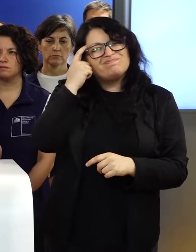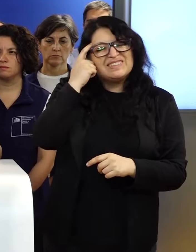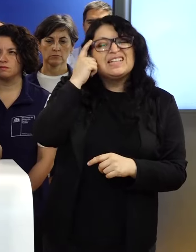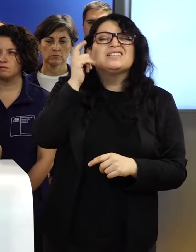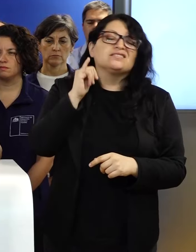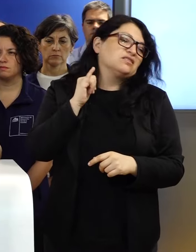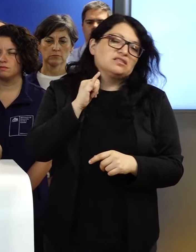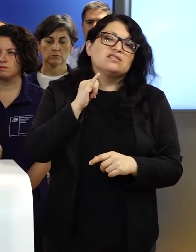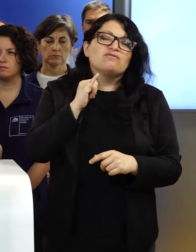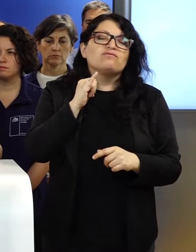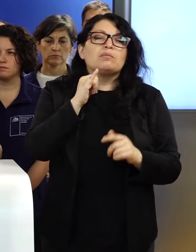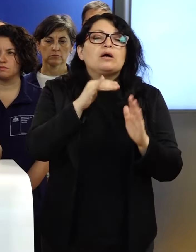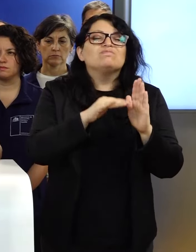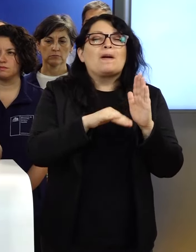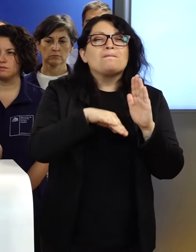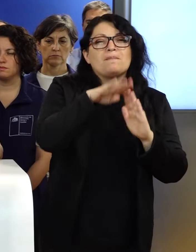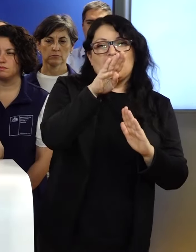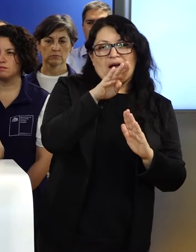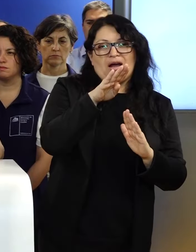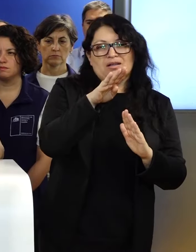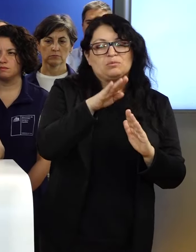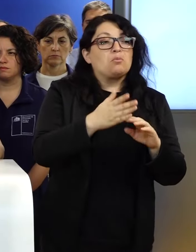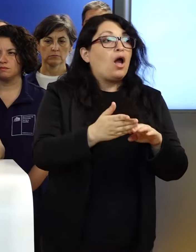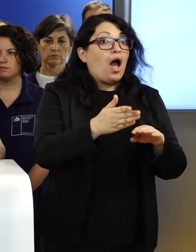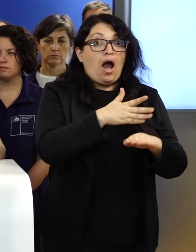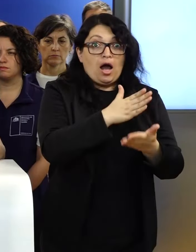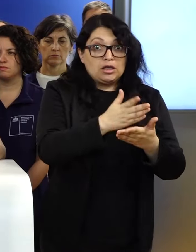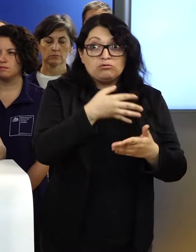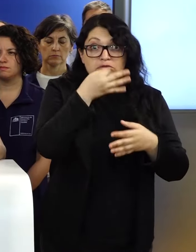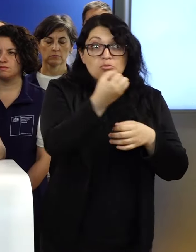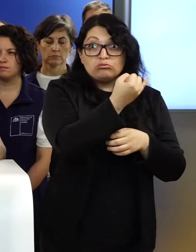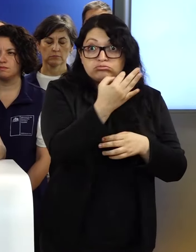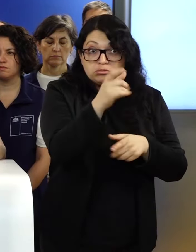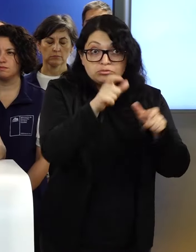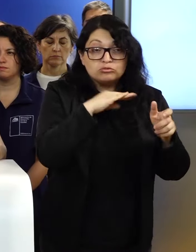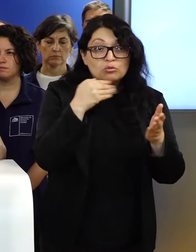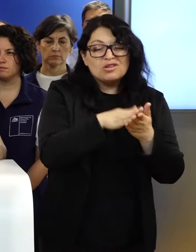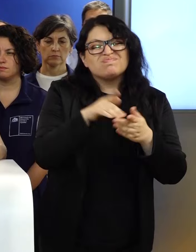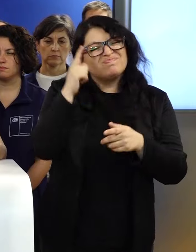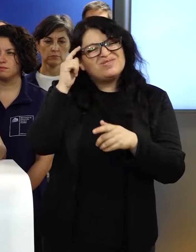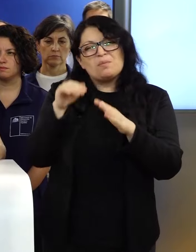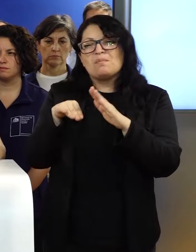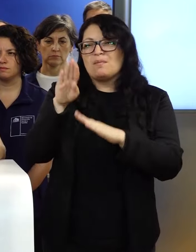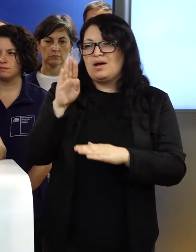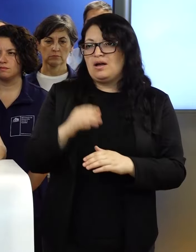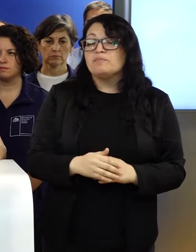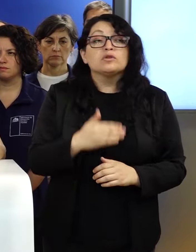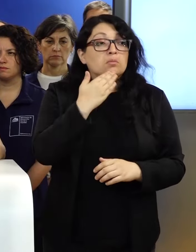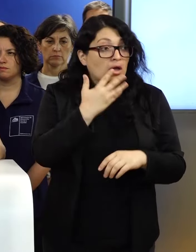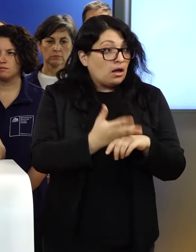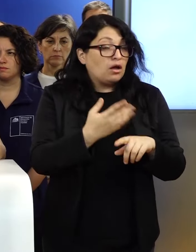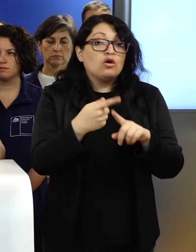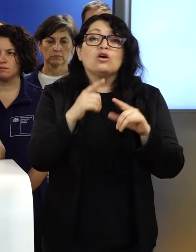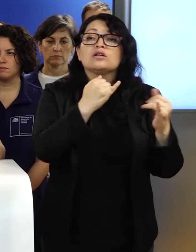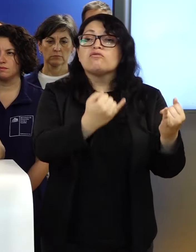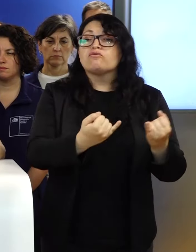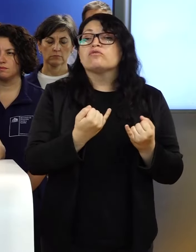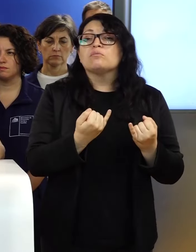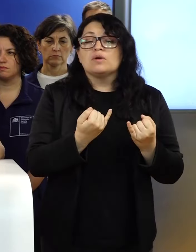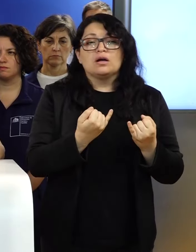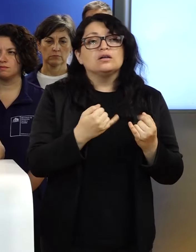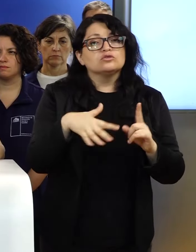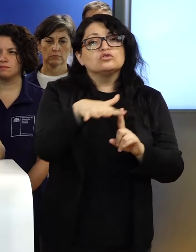a cifras que pueden ser mucho más altas de estas que conocemos actualmente. Y tenemos también antecedentes de dos